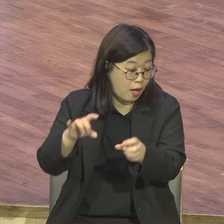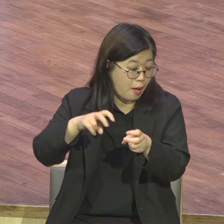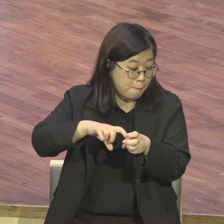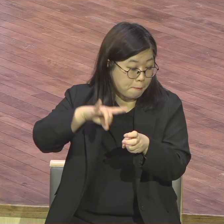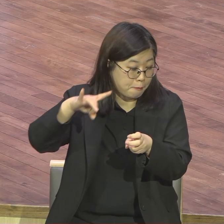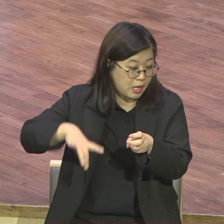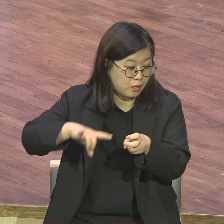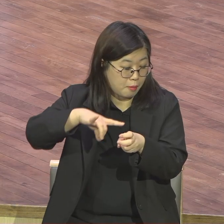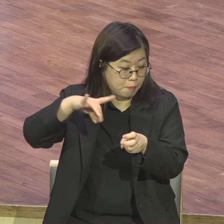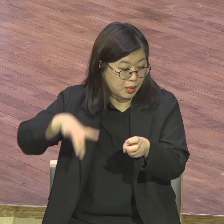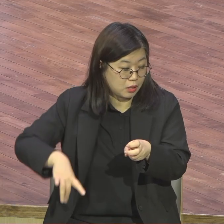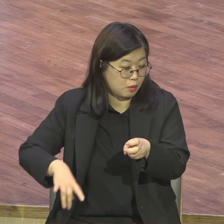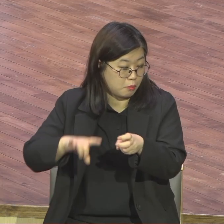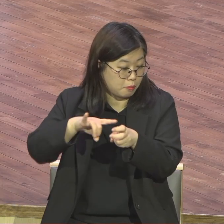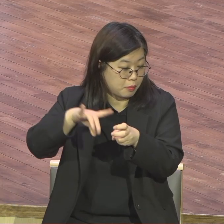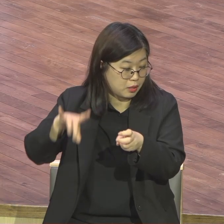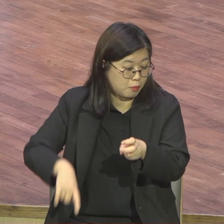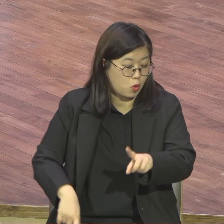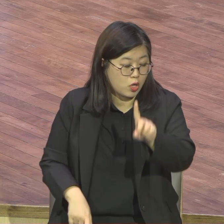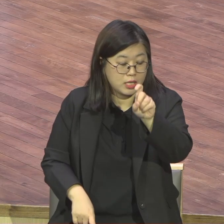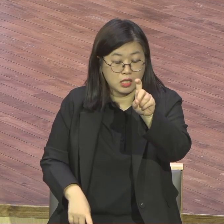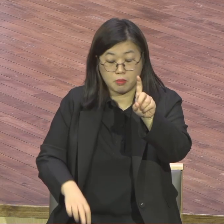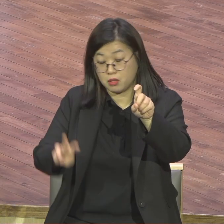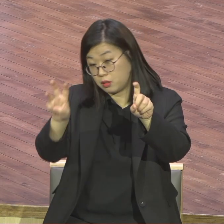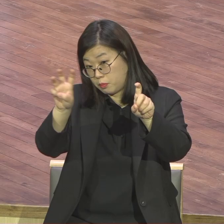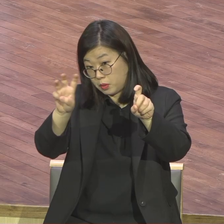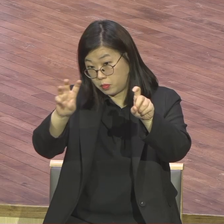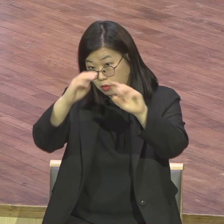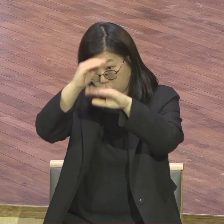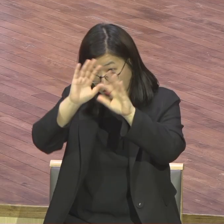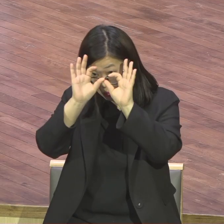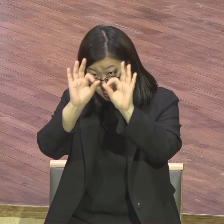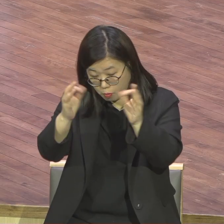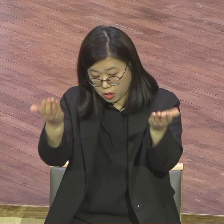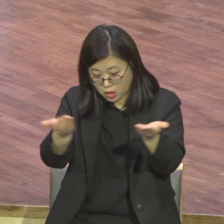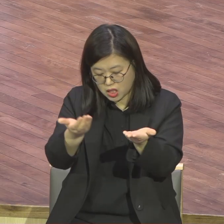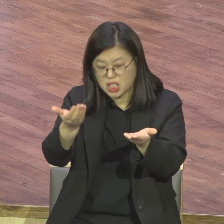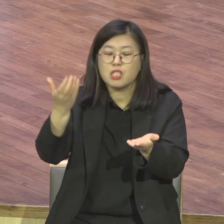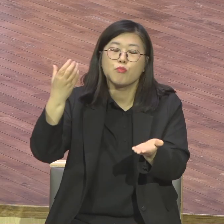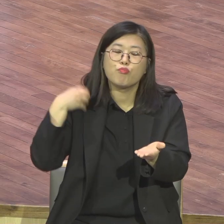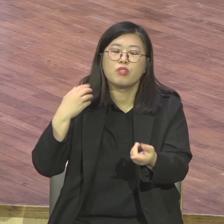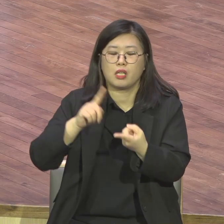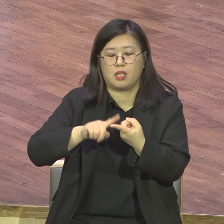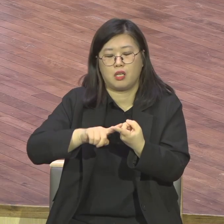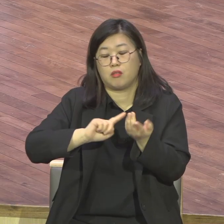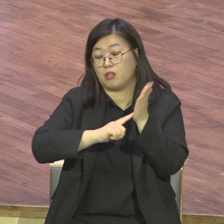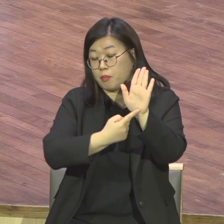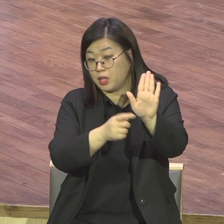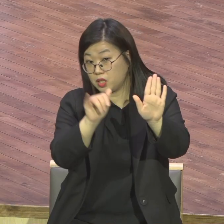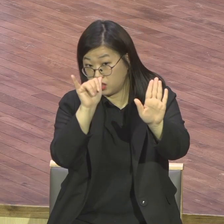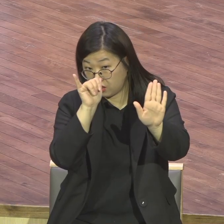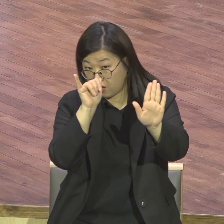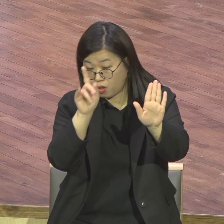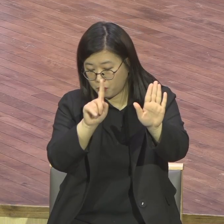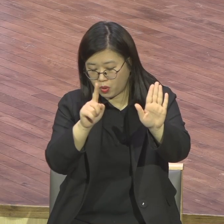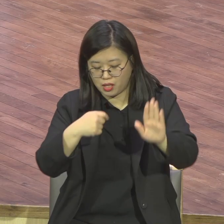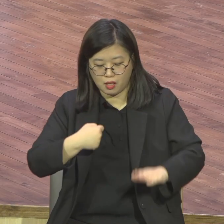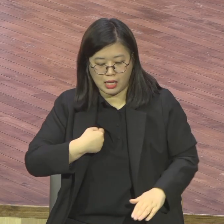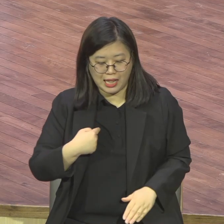직분이 있는데 직분은 예수님이 뭐라 그랬어요. 짐이다 그랬어요. 내 짐은 쉽고